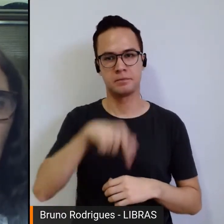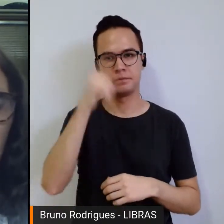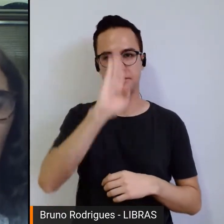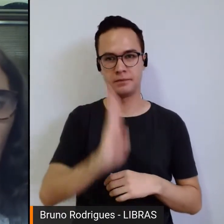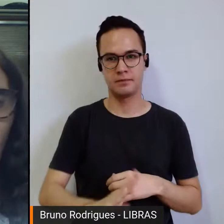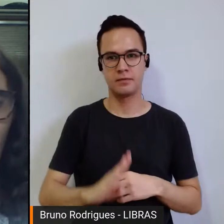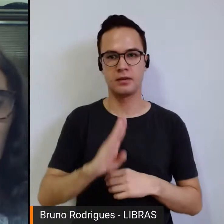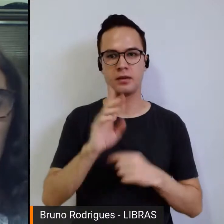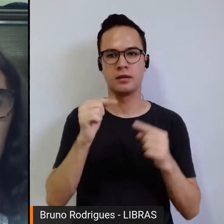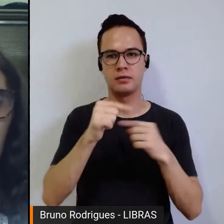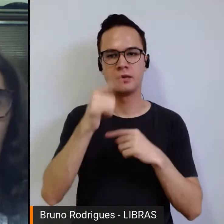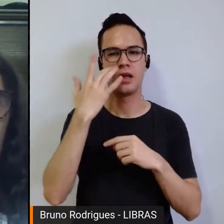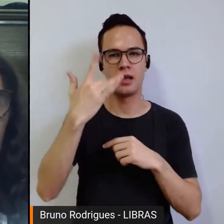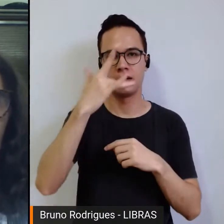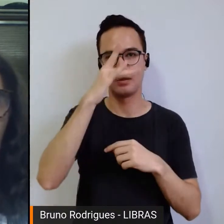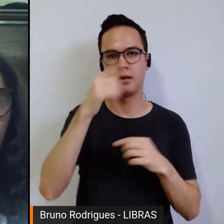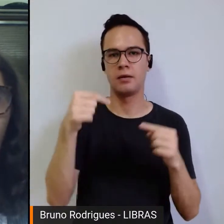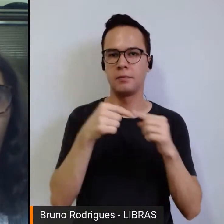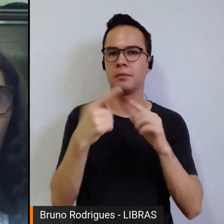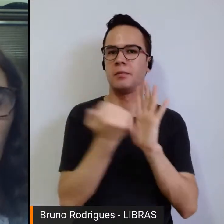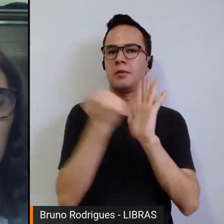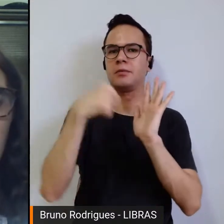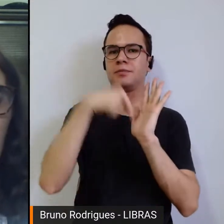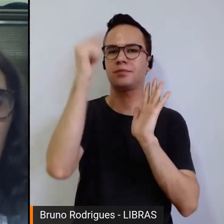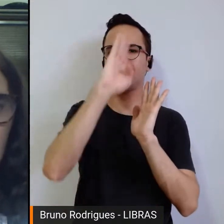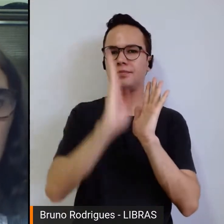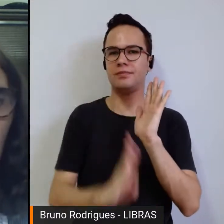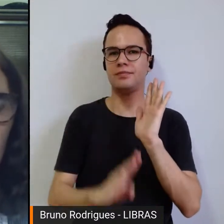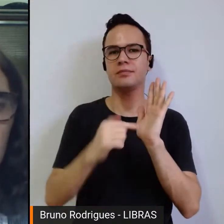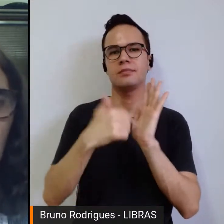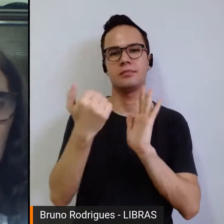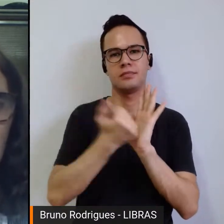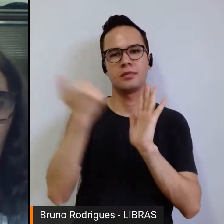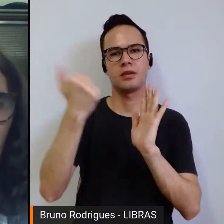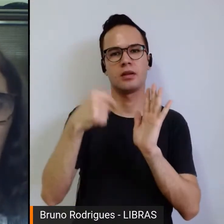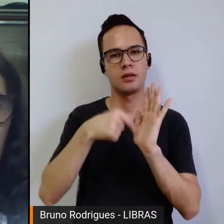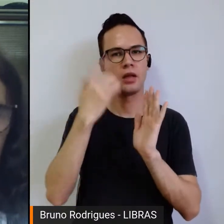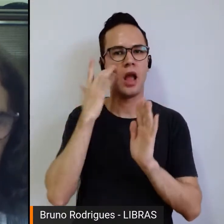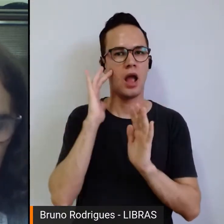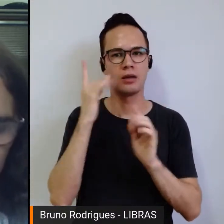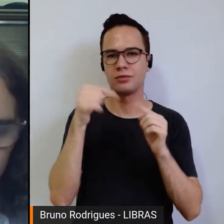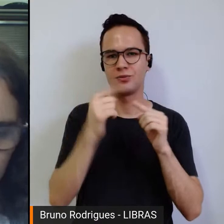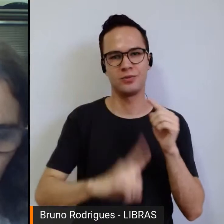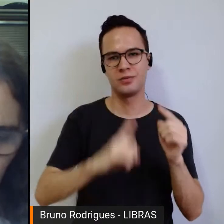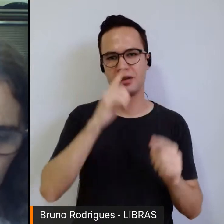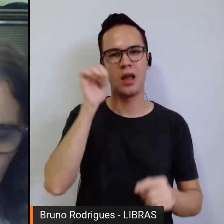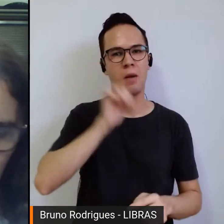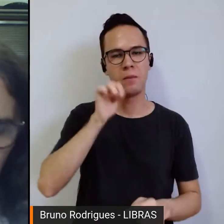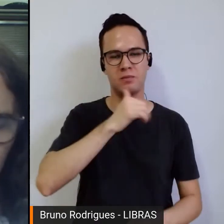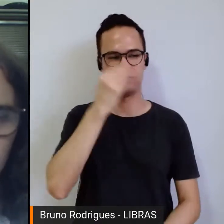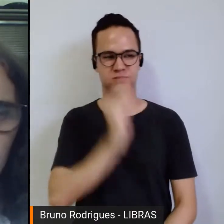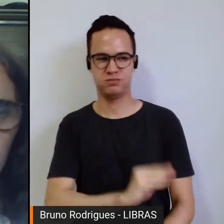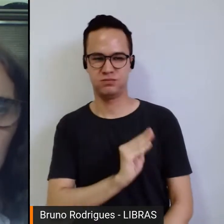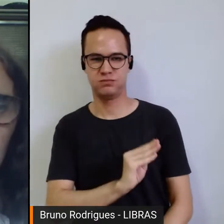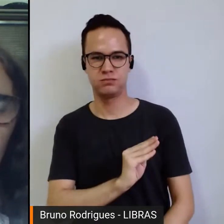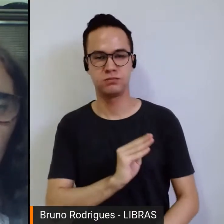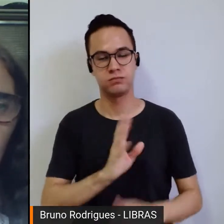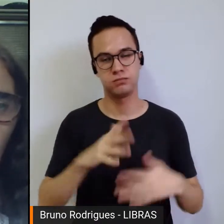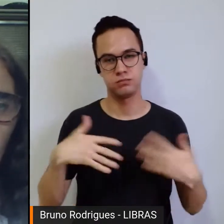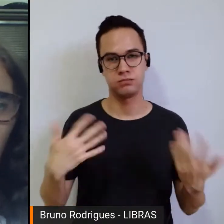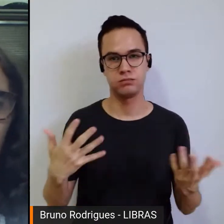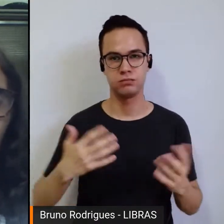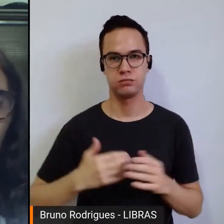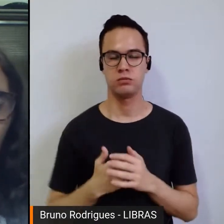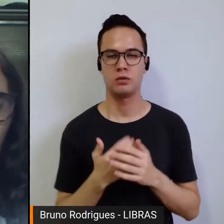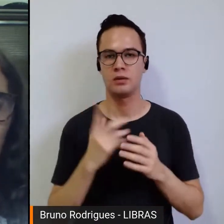considerada quase como algo da identidade nacional, uma identidade que não considera as mulheres. Então, a partir da,